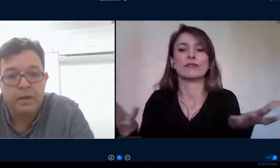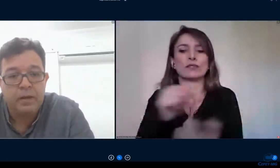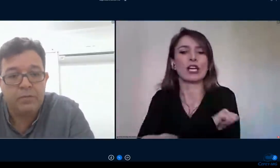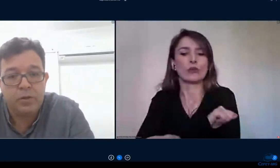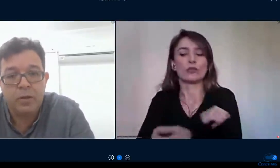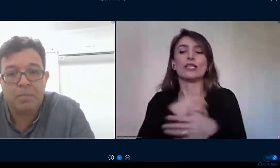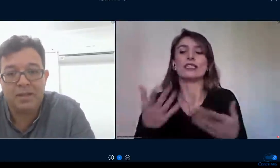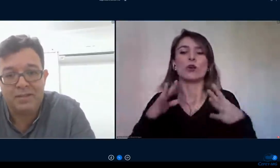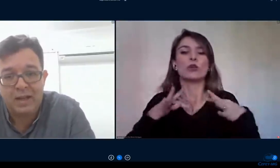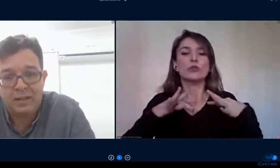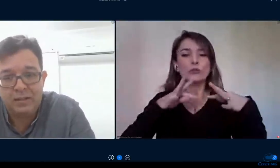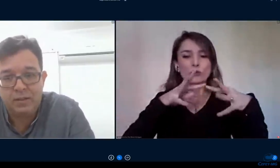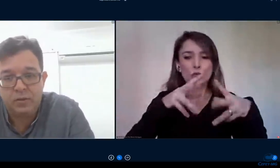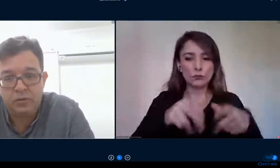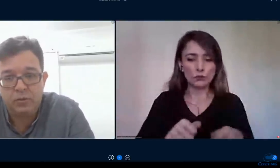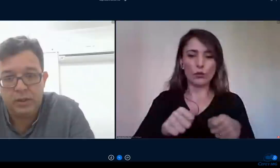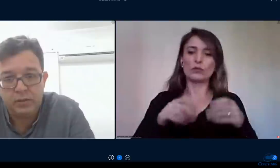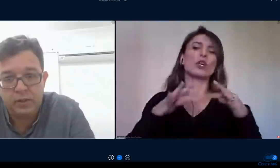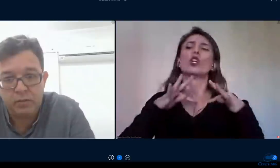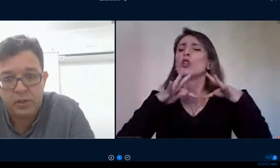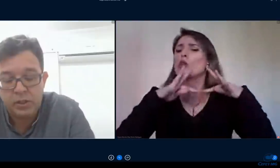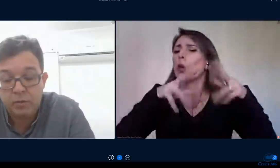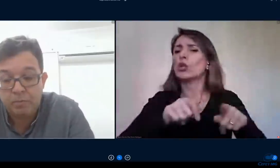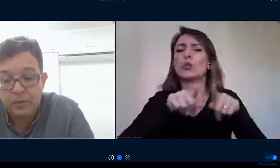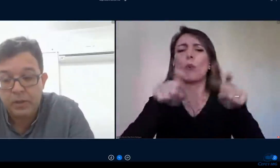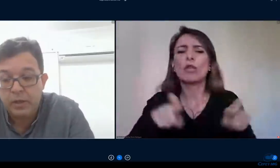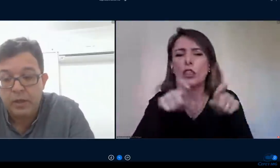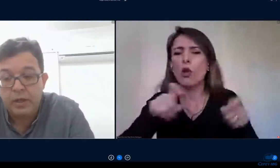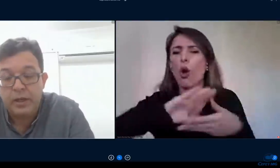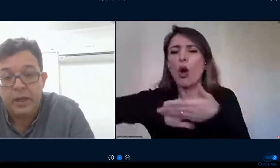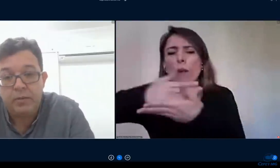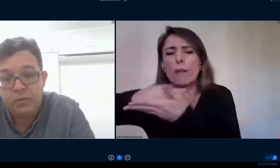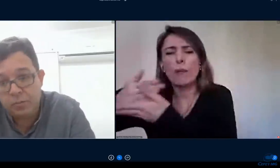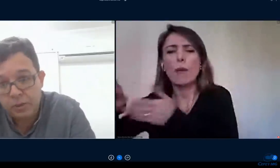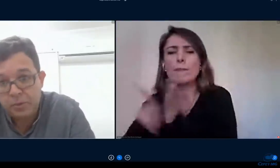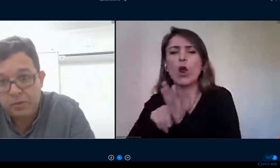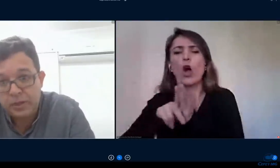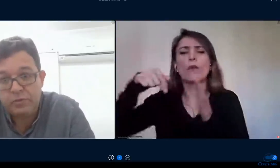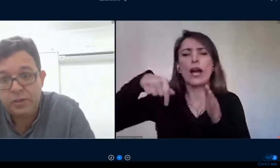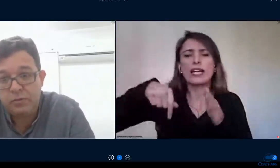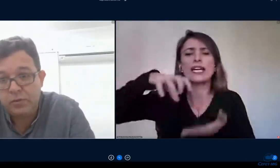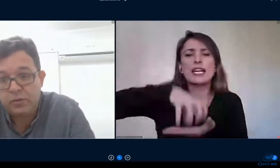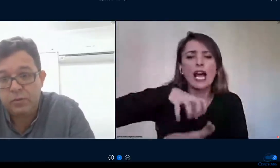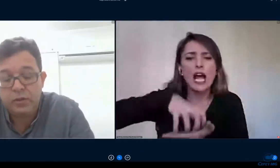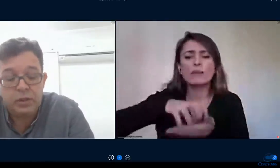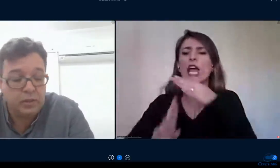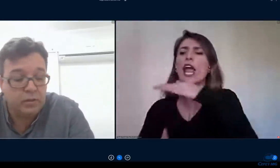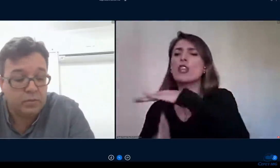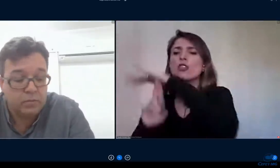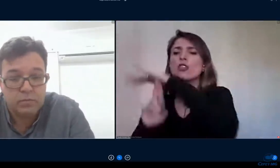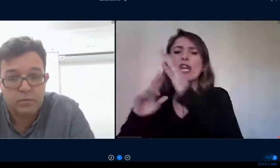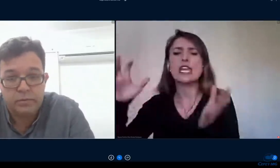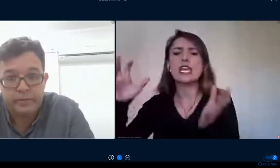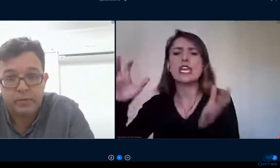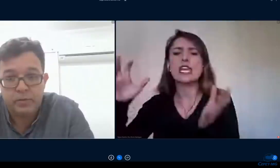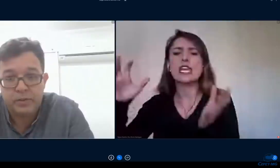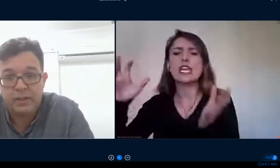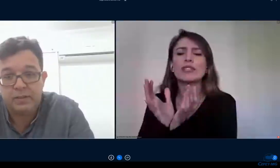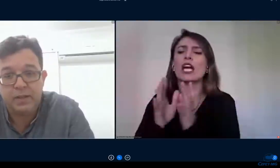foram emprestadas aos estudantes que não tinham vocês podem perguntar Giovanni vocês conseguiram